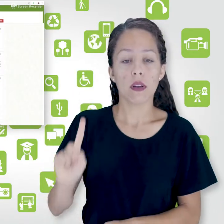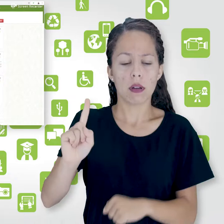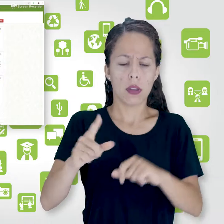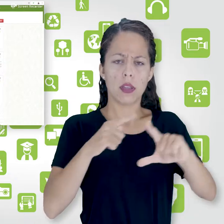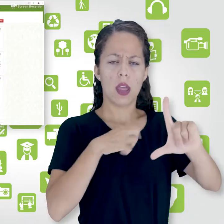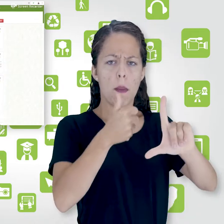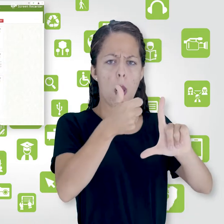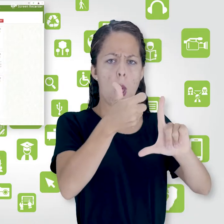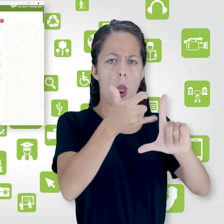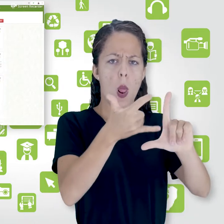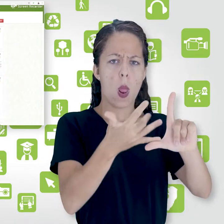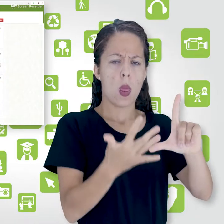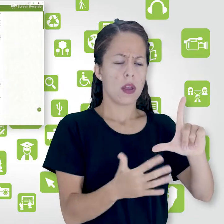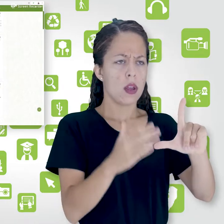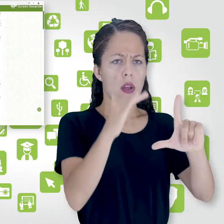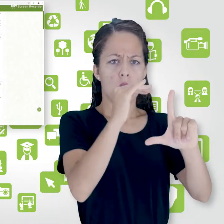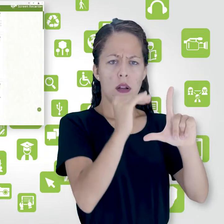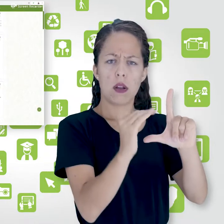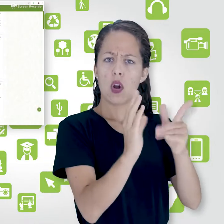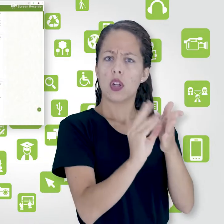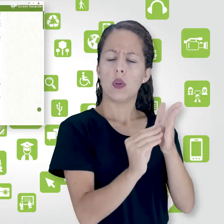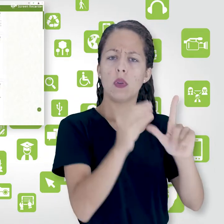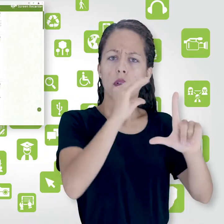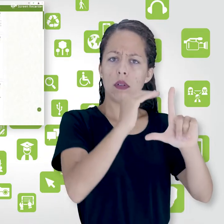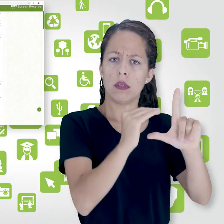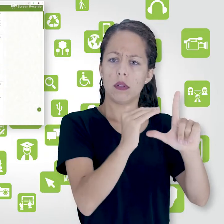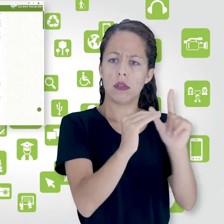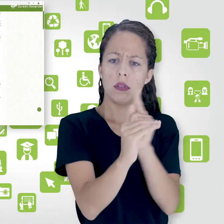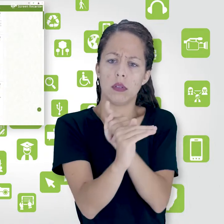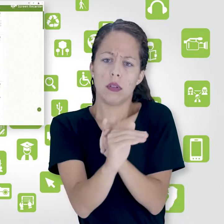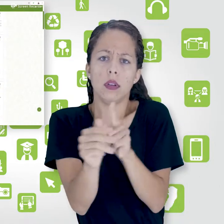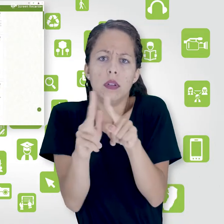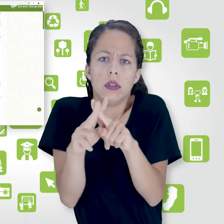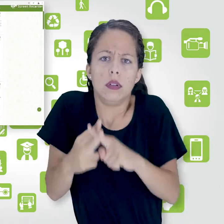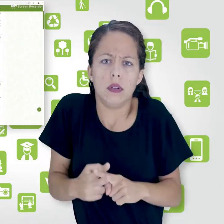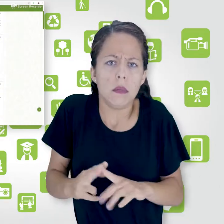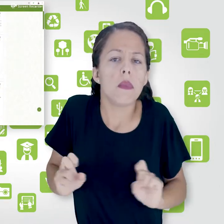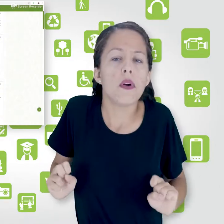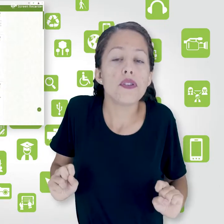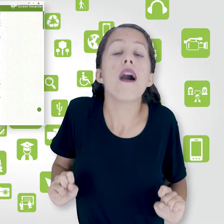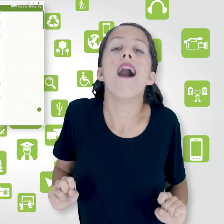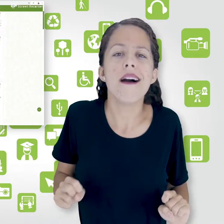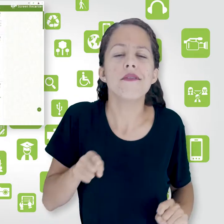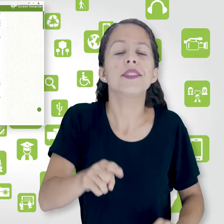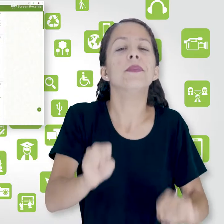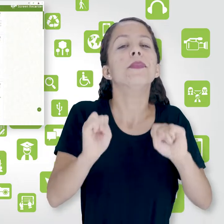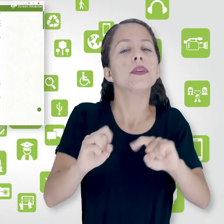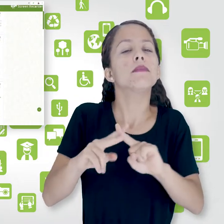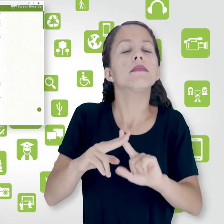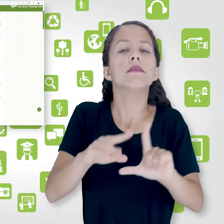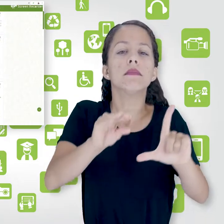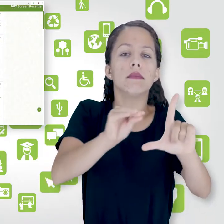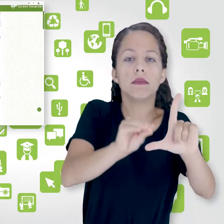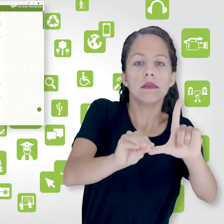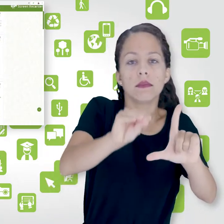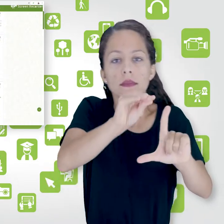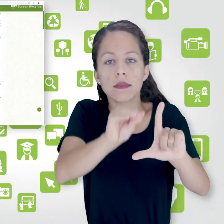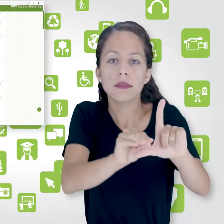outros ícones aparecem junto ao conteúdo. Ou seja, porque você está em modo de edição. Com esses ícones, você pode arrastar os